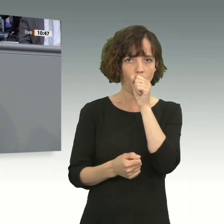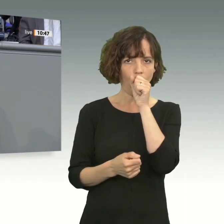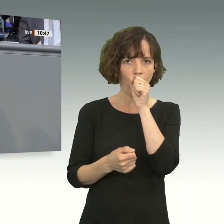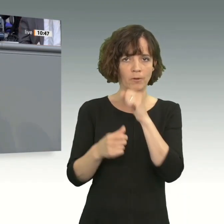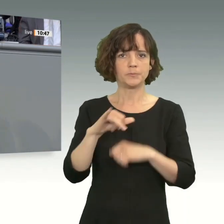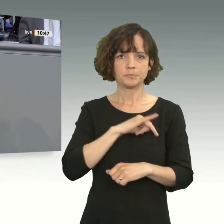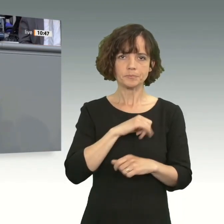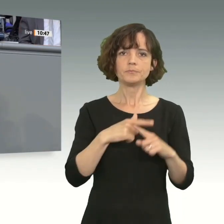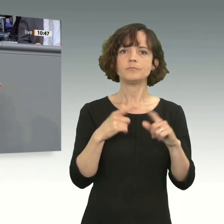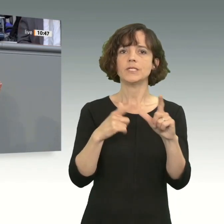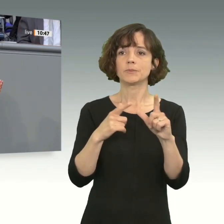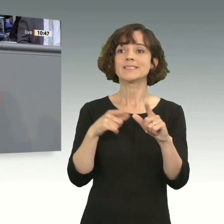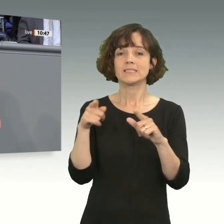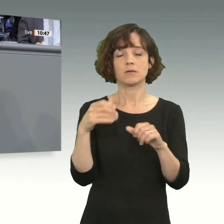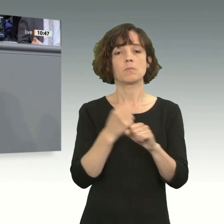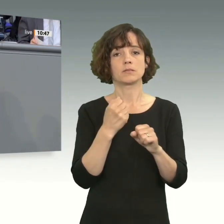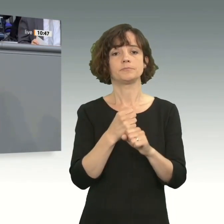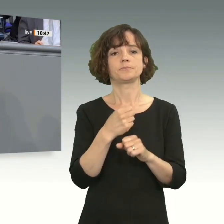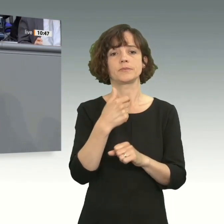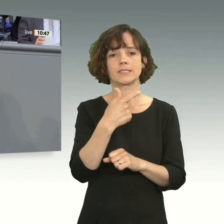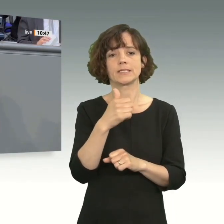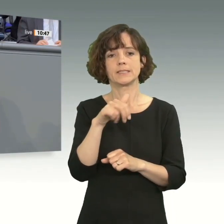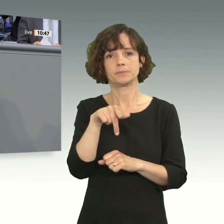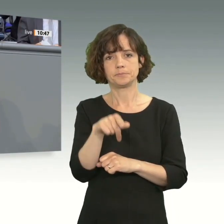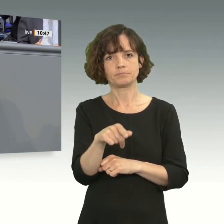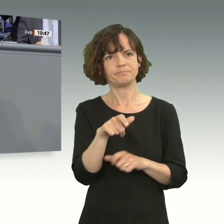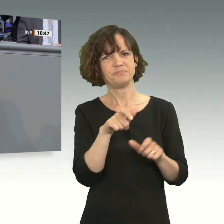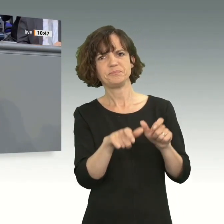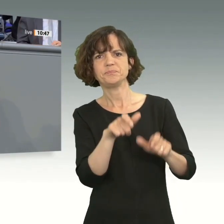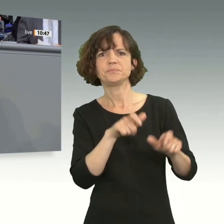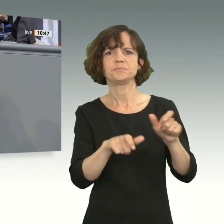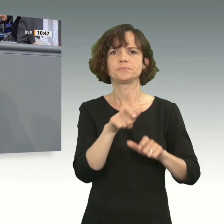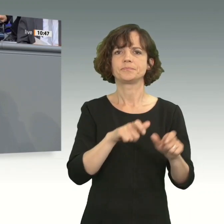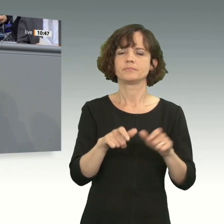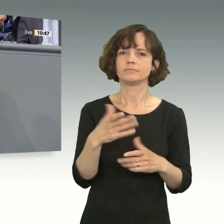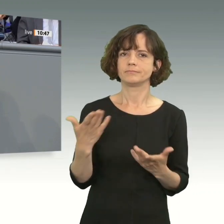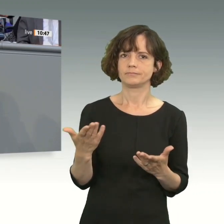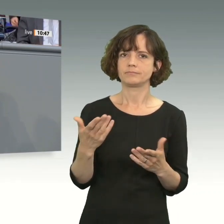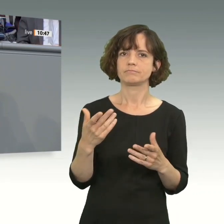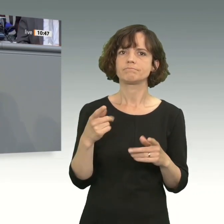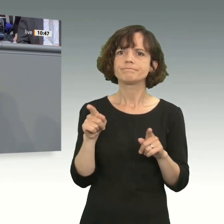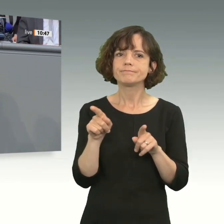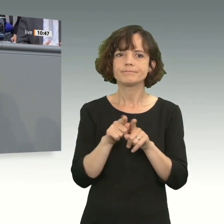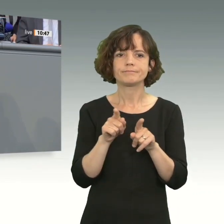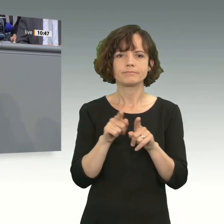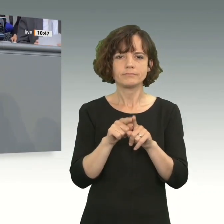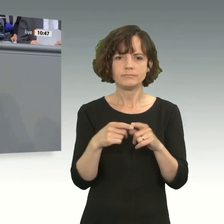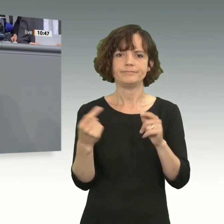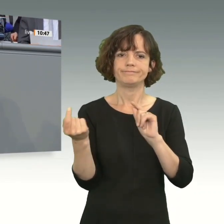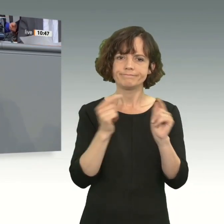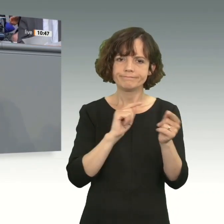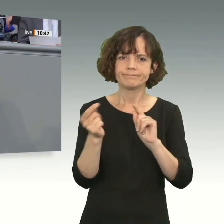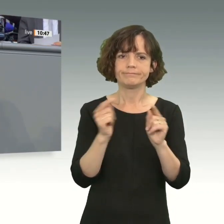Grünen und SPD. Sie haben TTIP diffamiert. Sie haben mit einer Chlorhühnchendebatte